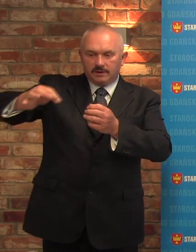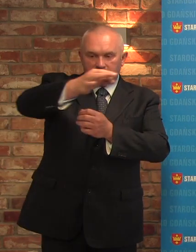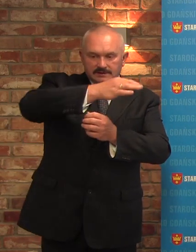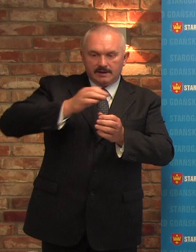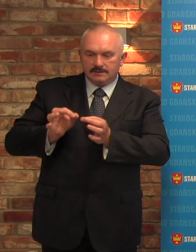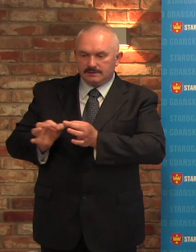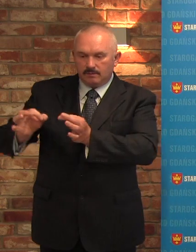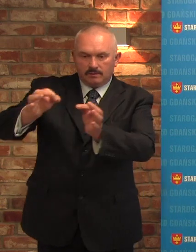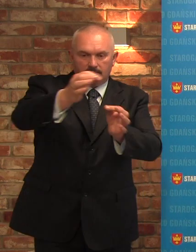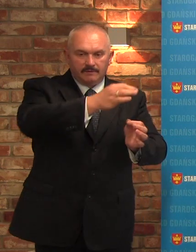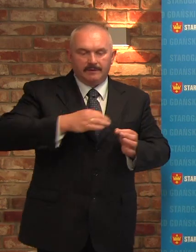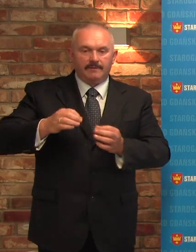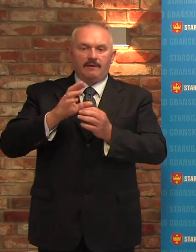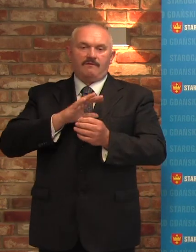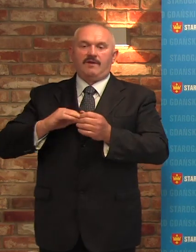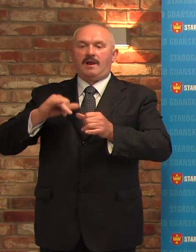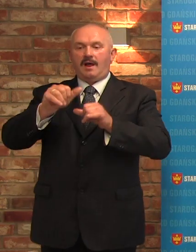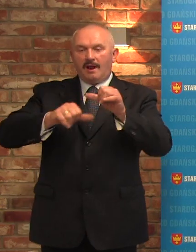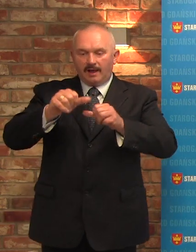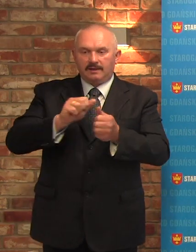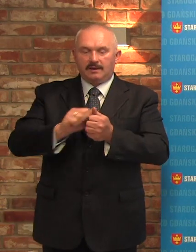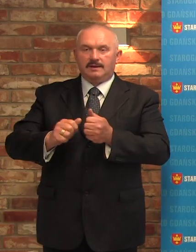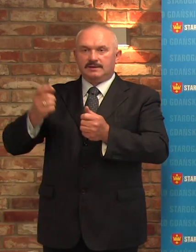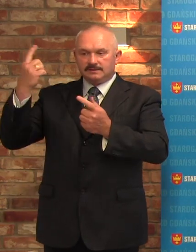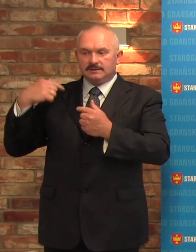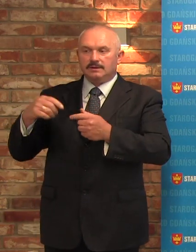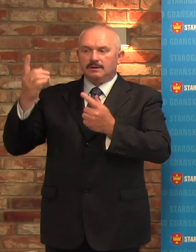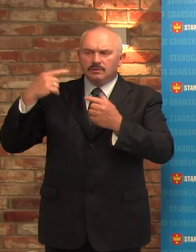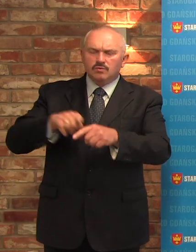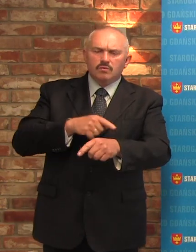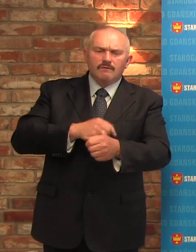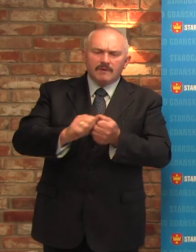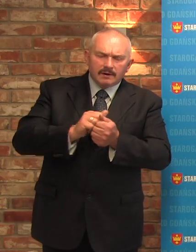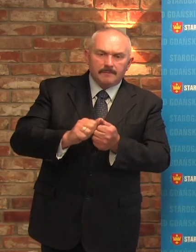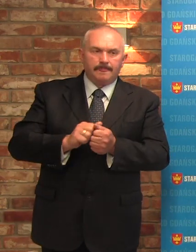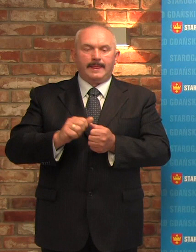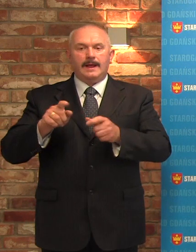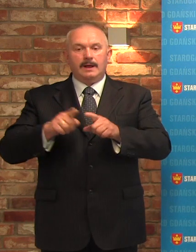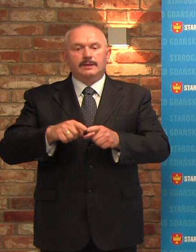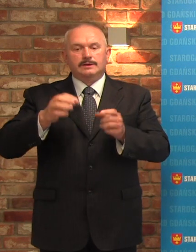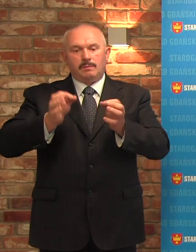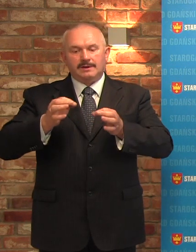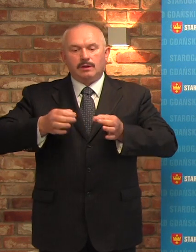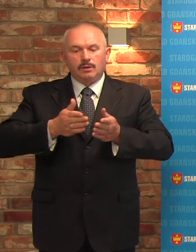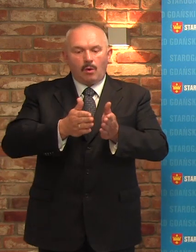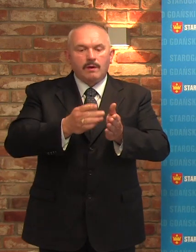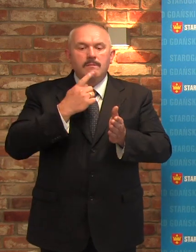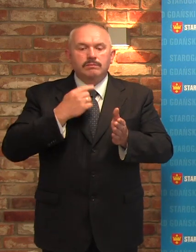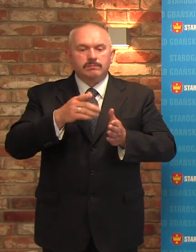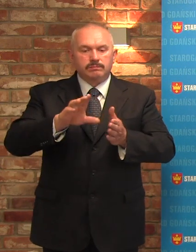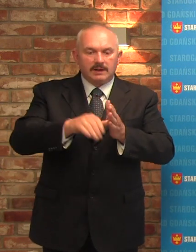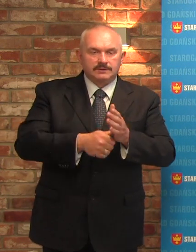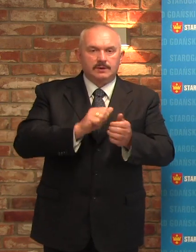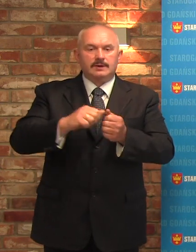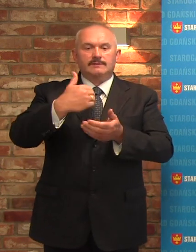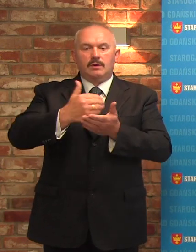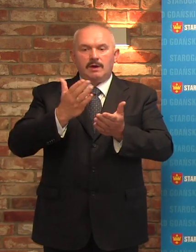pomoc by nam się naprawdę bardzo przydała. Modernizacja dróg lokalnych, na które środki dysponuje pan wojewoda.